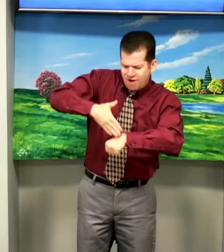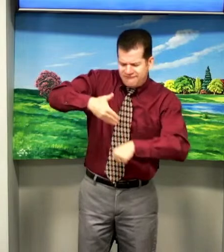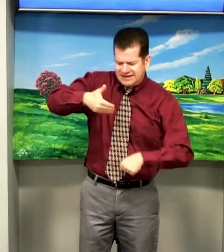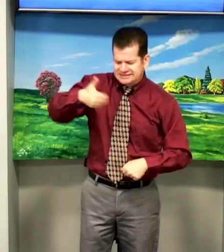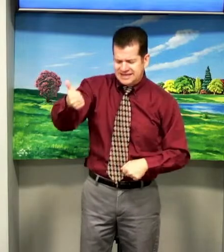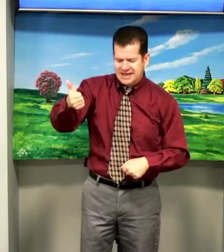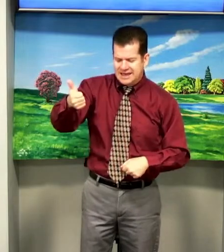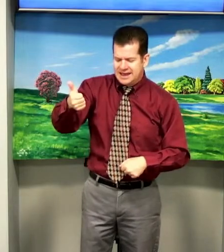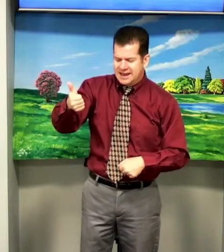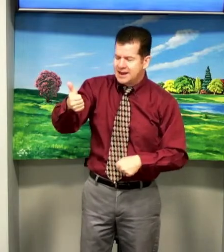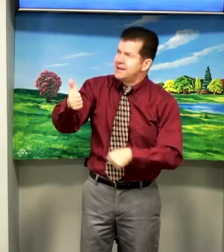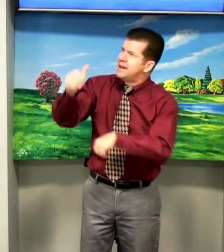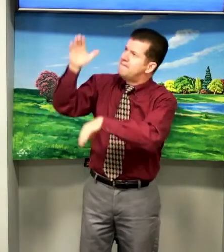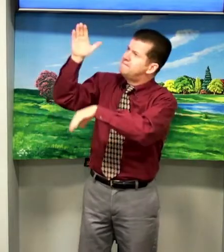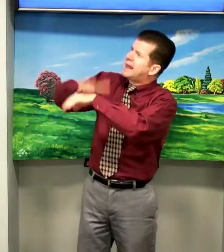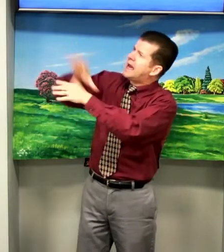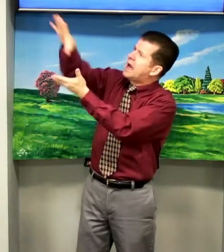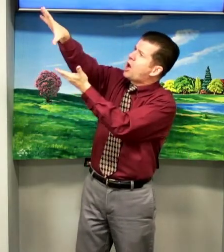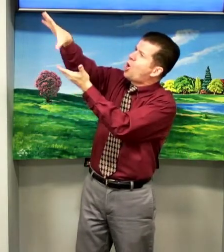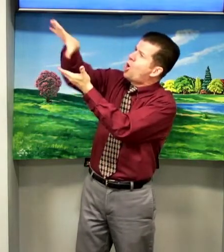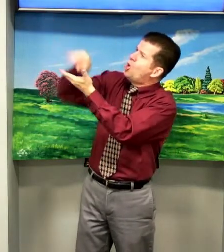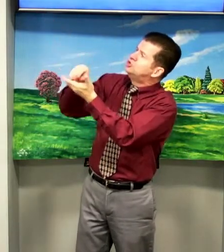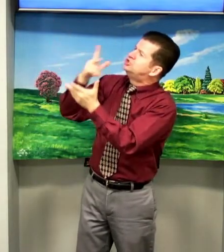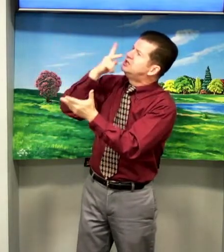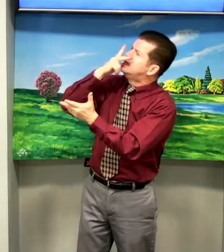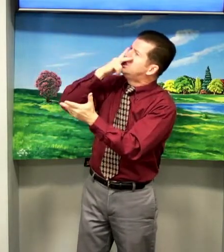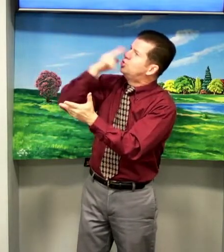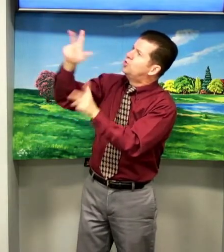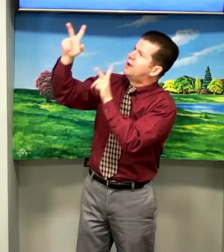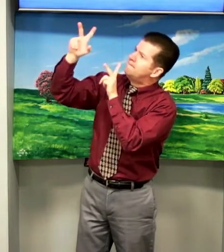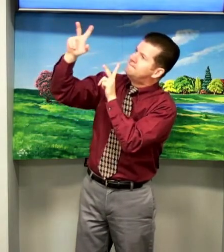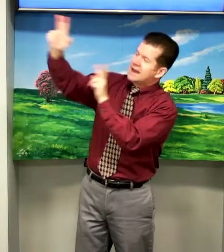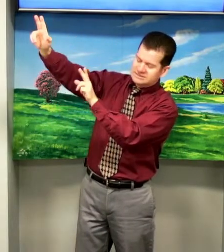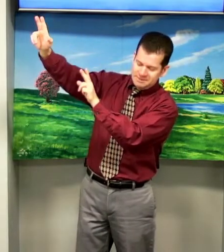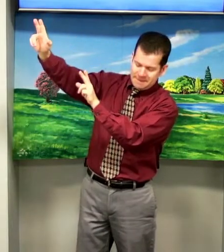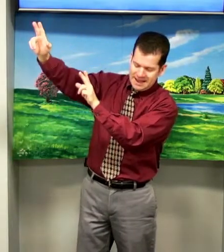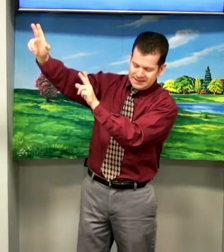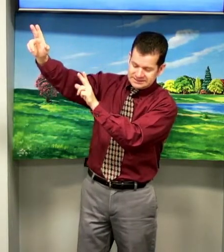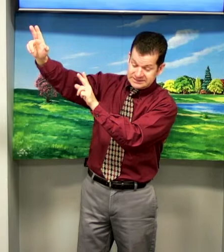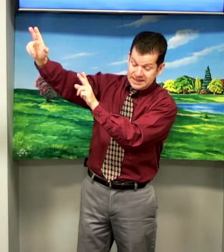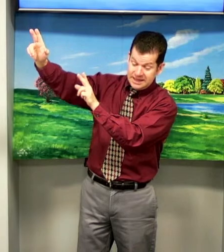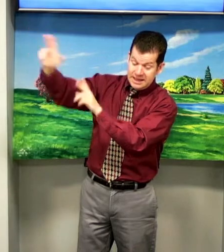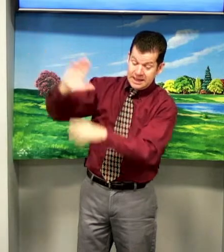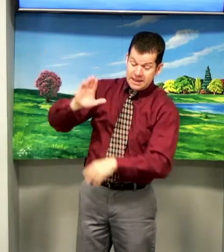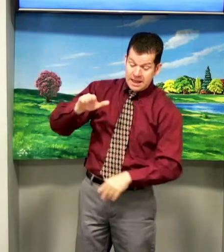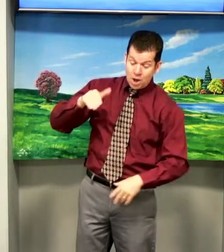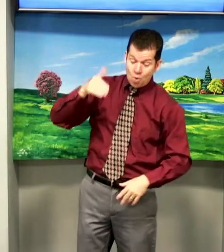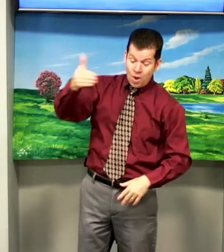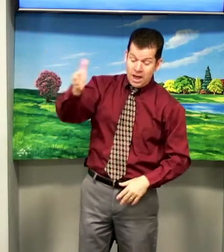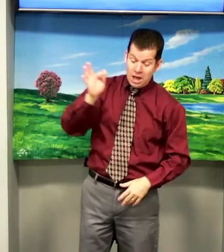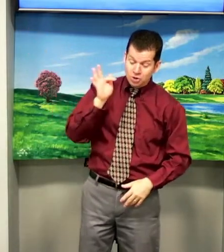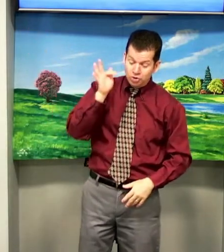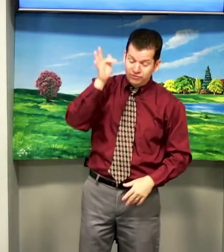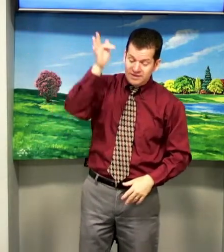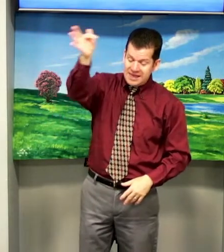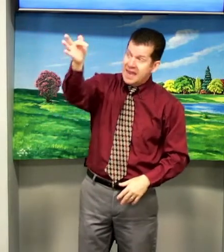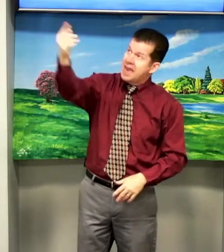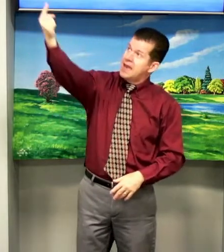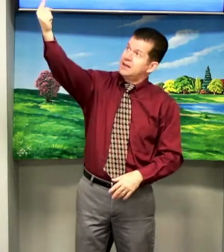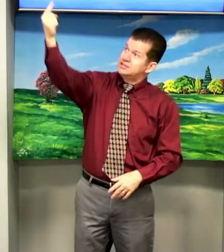fazer, pra contigo mais me parecer, quando vieres